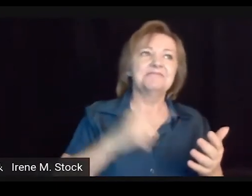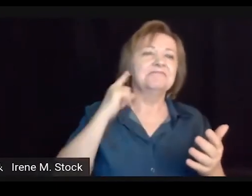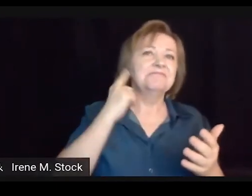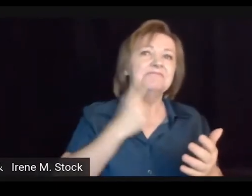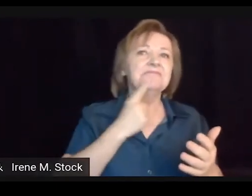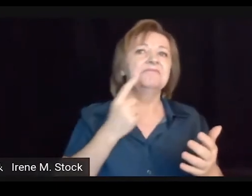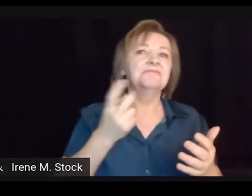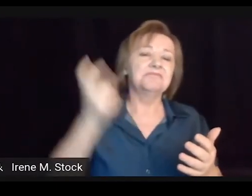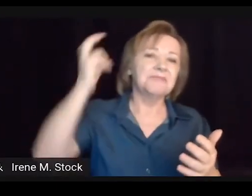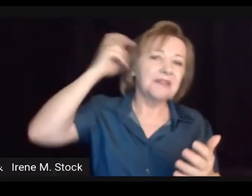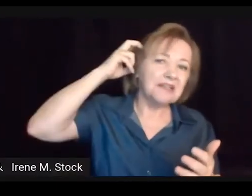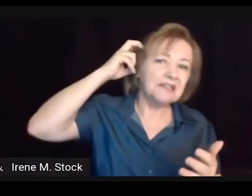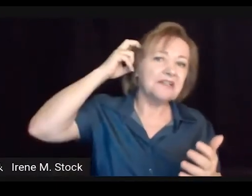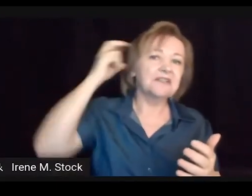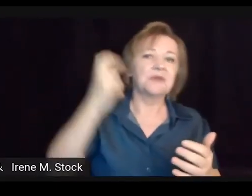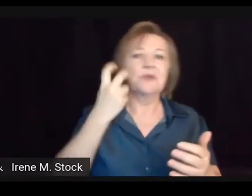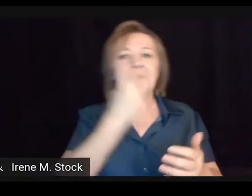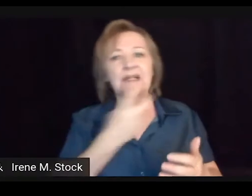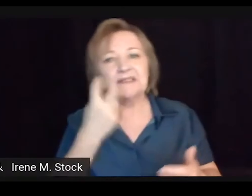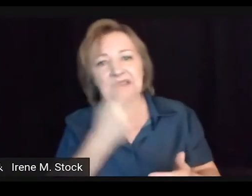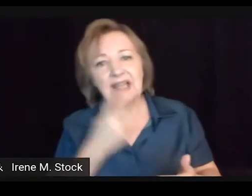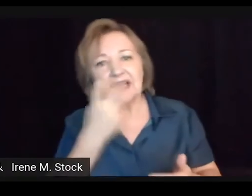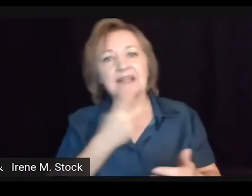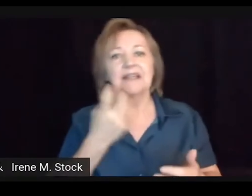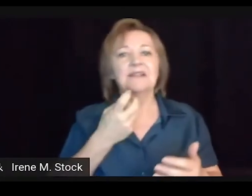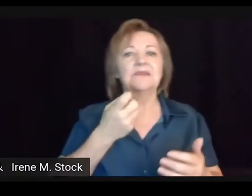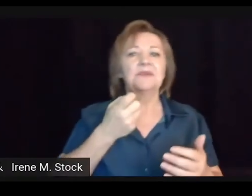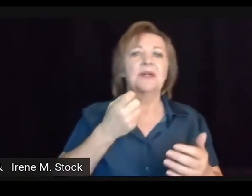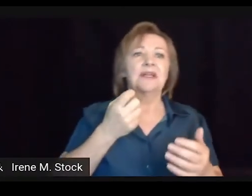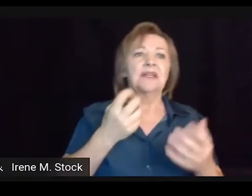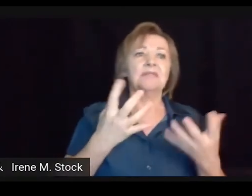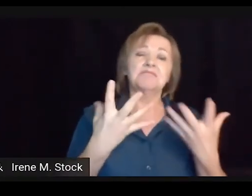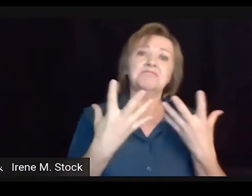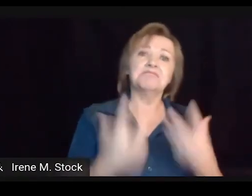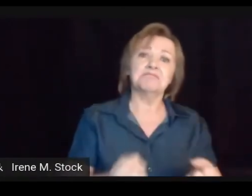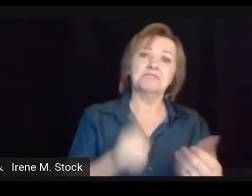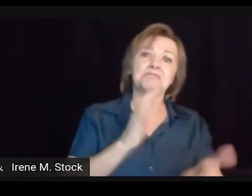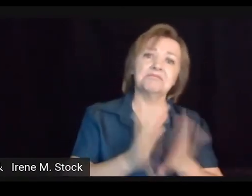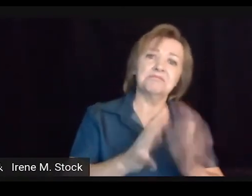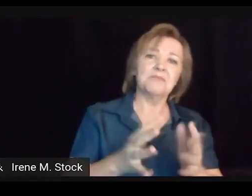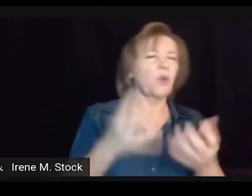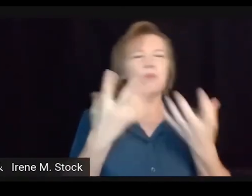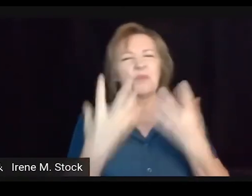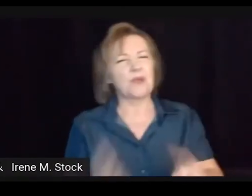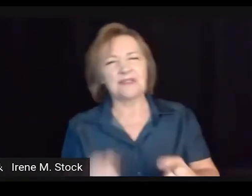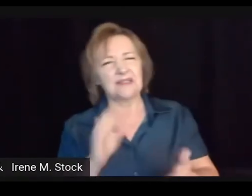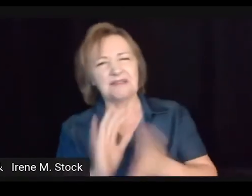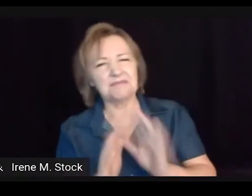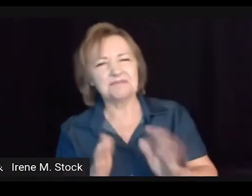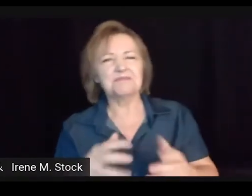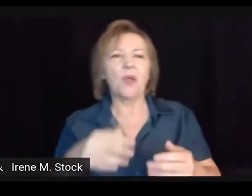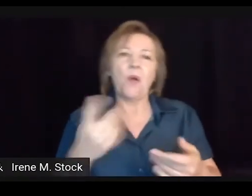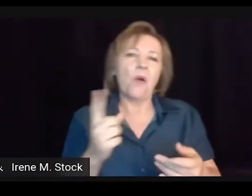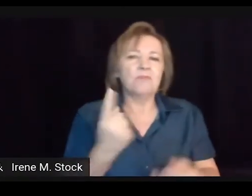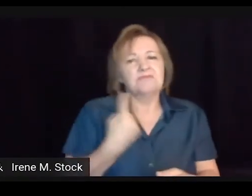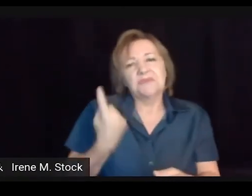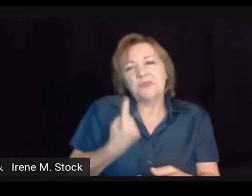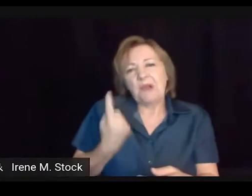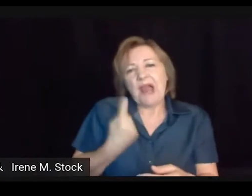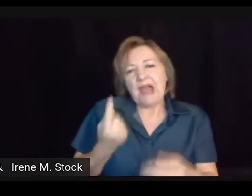então não são todos iguais, né. Existem surdos implantados, surdos oralizados, surdos que aceitam a língua